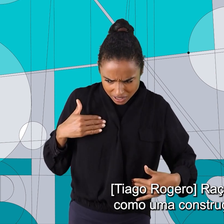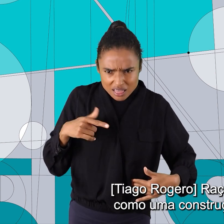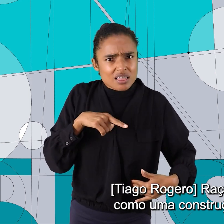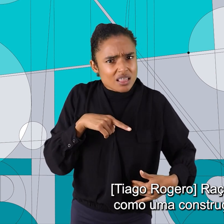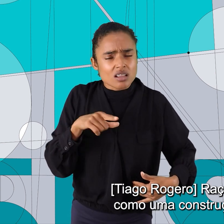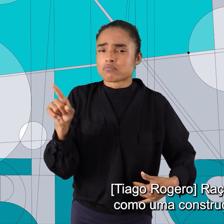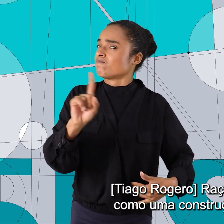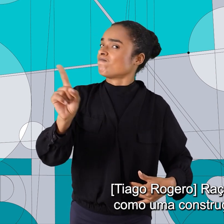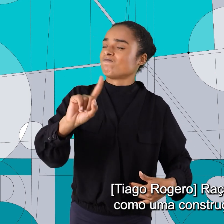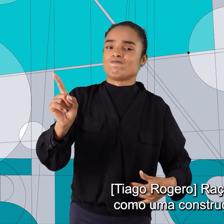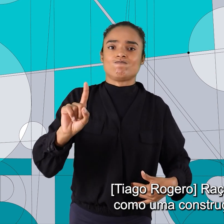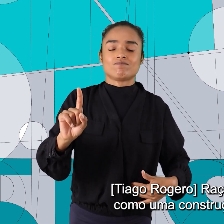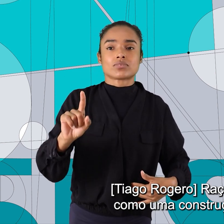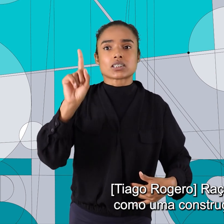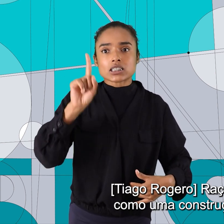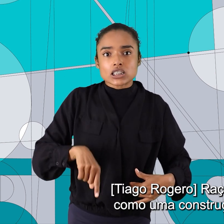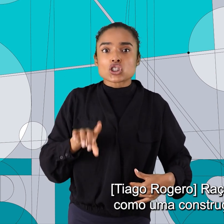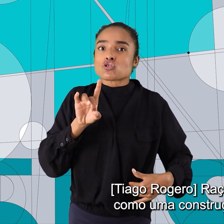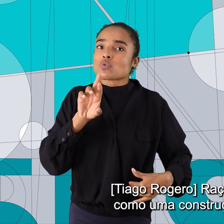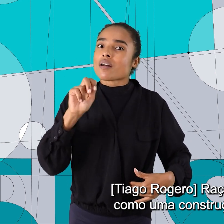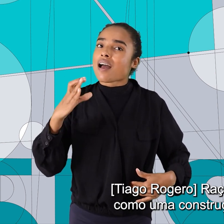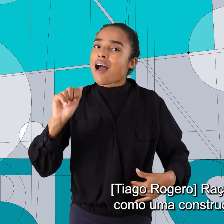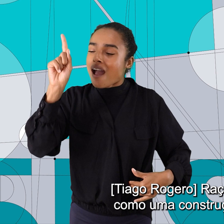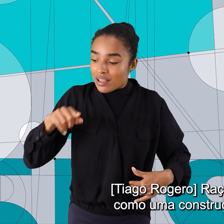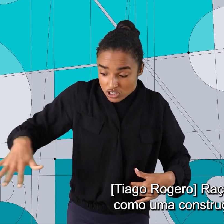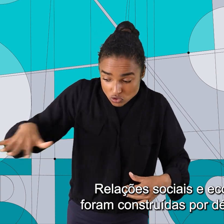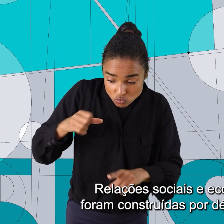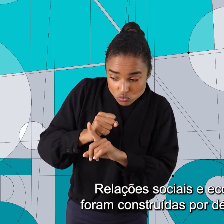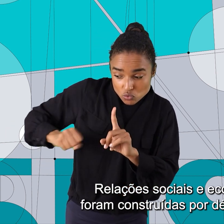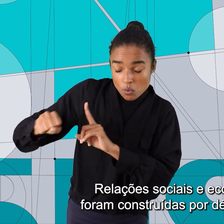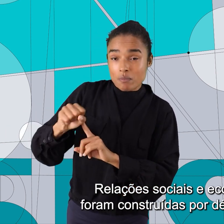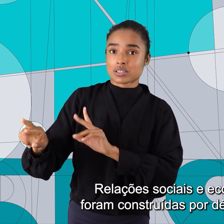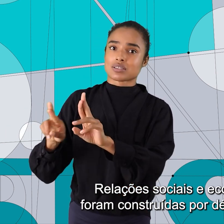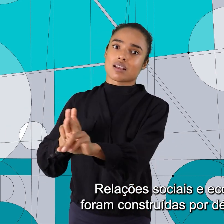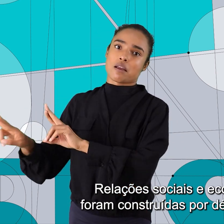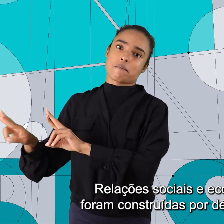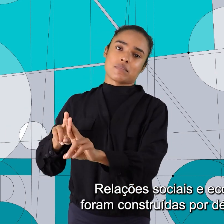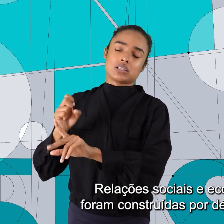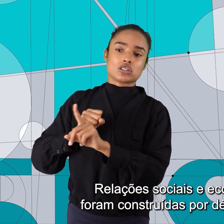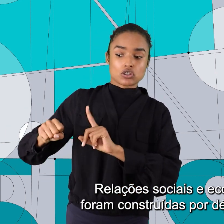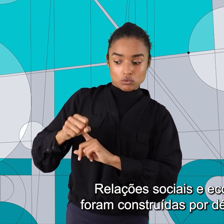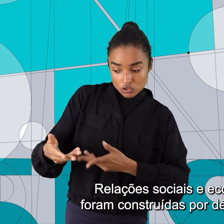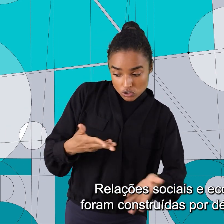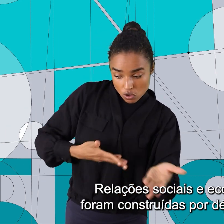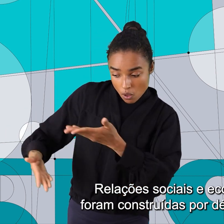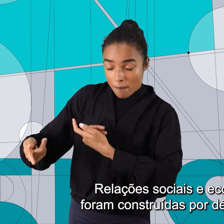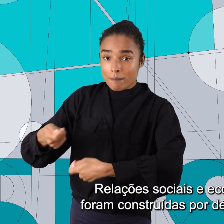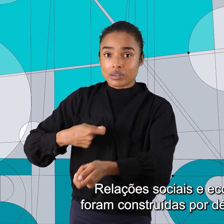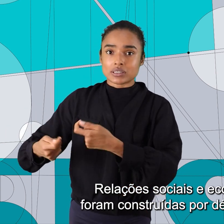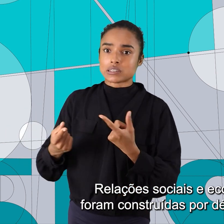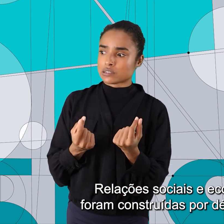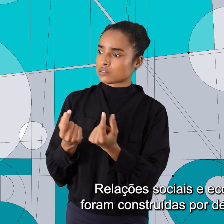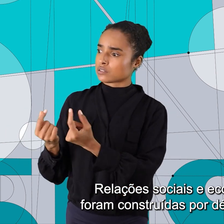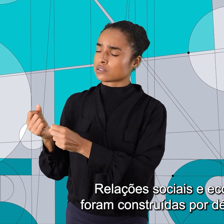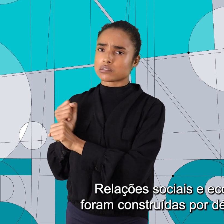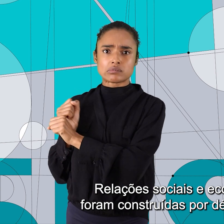Raça só existe como uma construção social. Relações sociais e econômicas que foram construídas